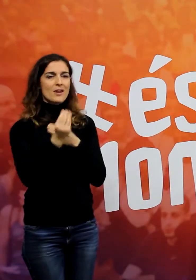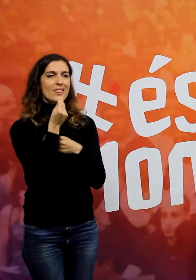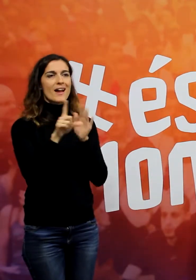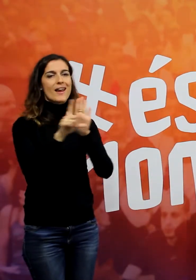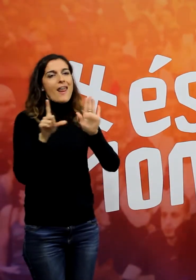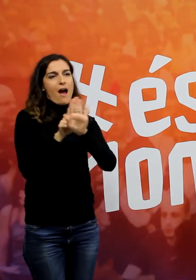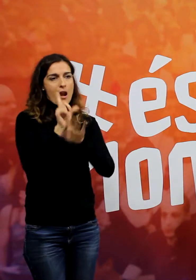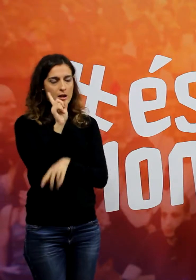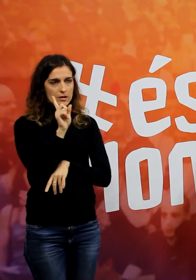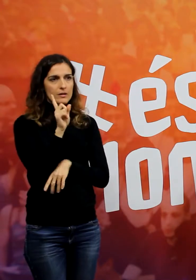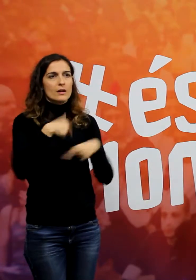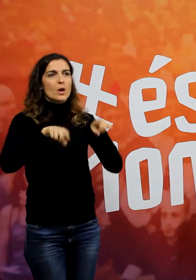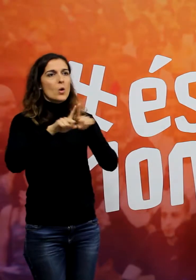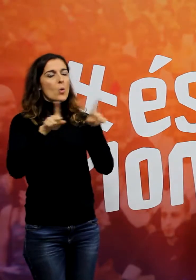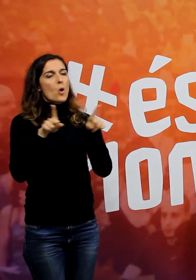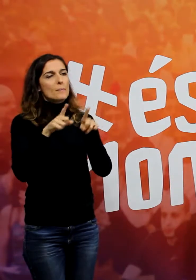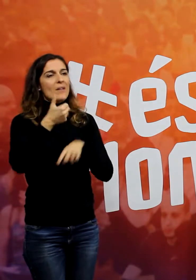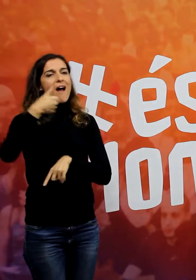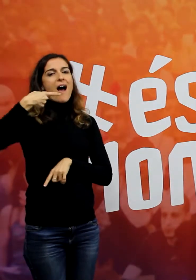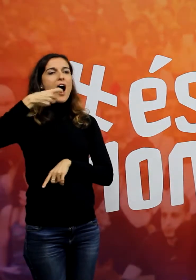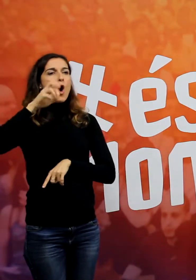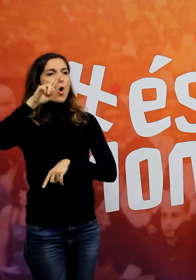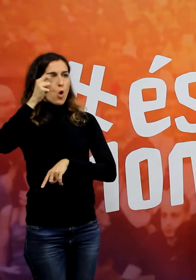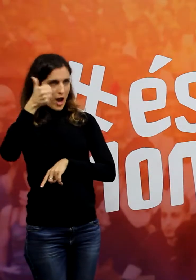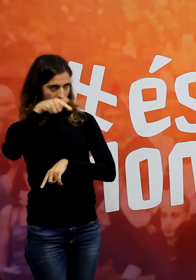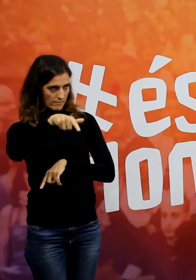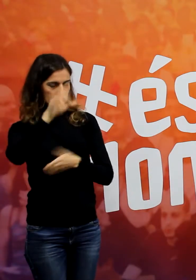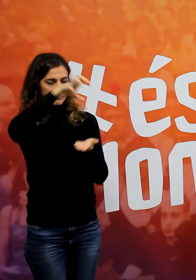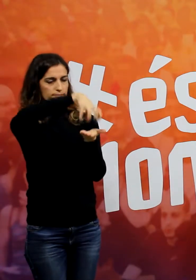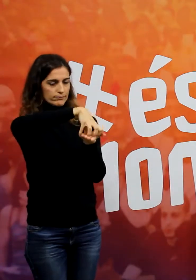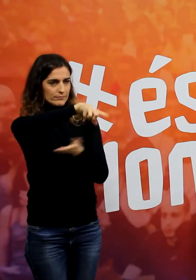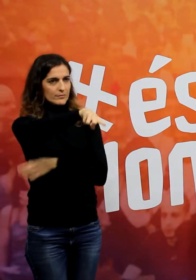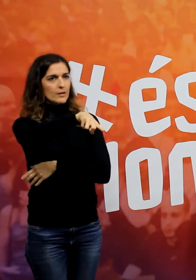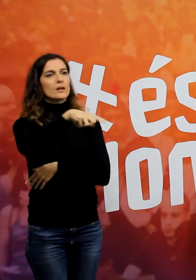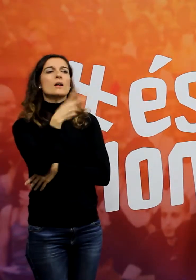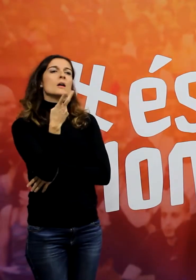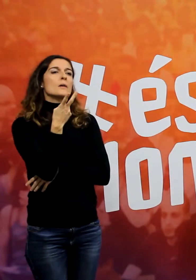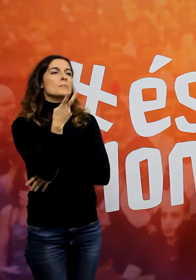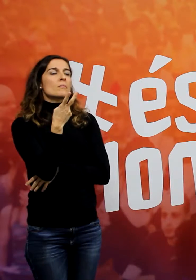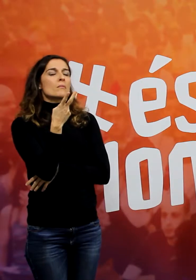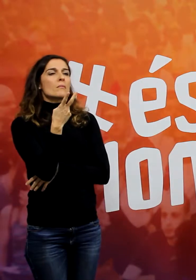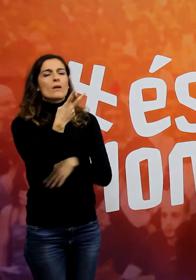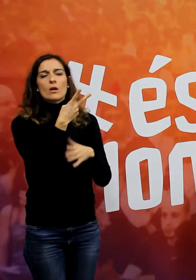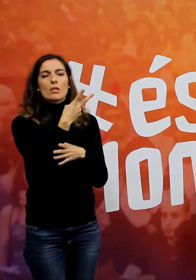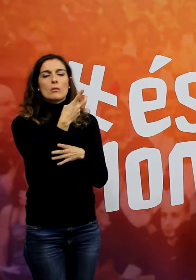L'Àgora, el mateix, valia 25.000 euros. I ells ens diuen, a vosaltres vos ho deixem per 5.000. I dius, això per què?